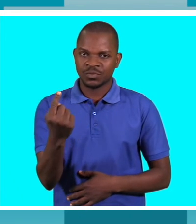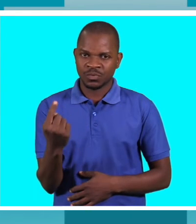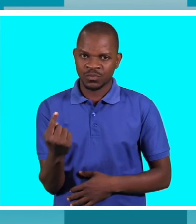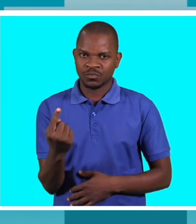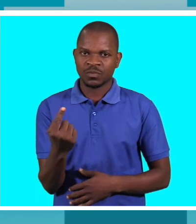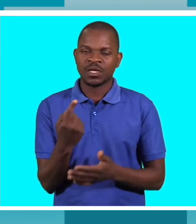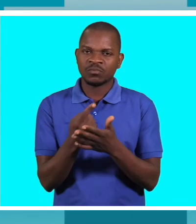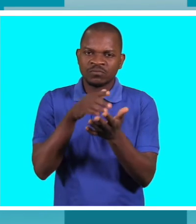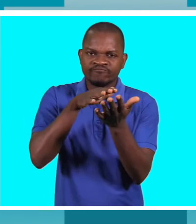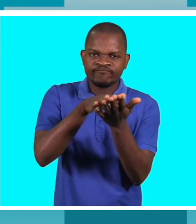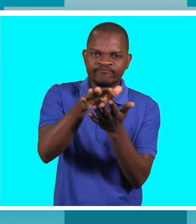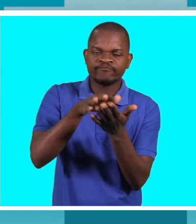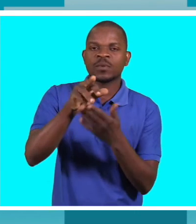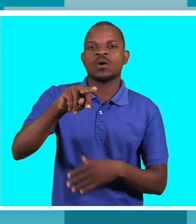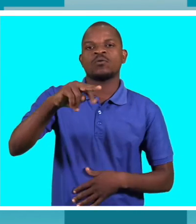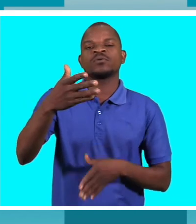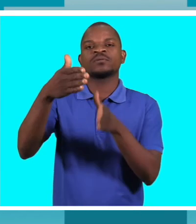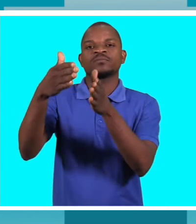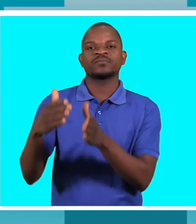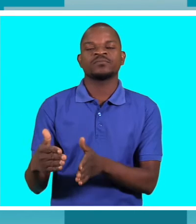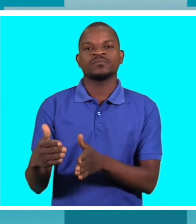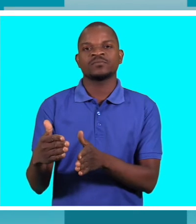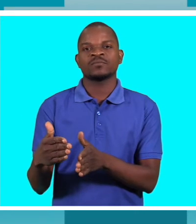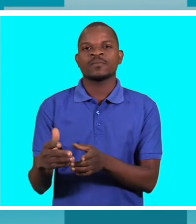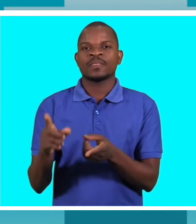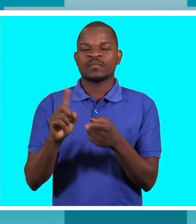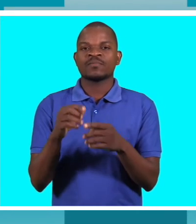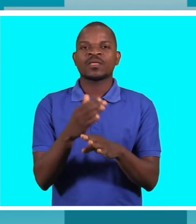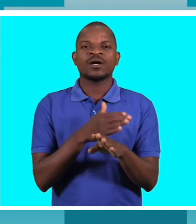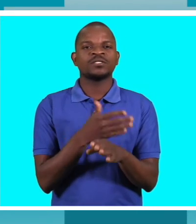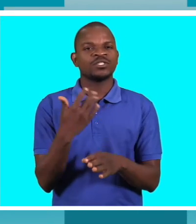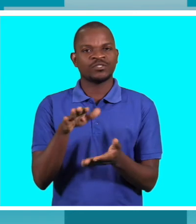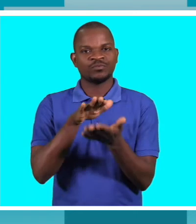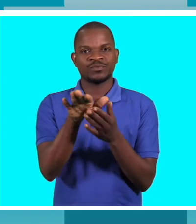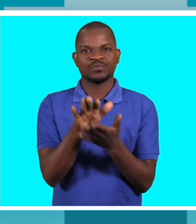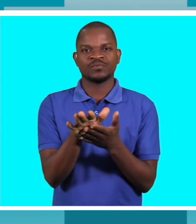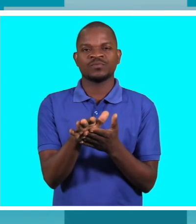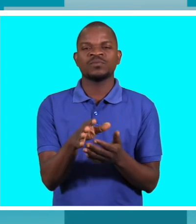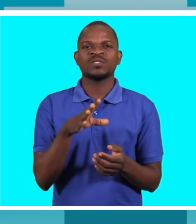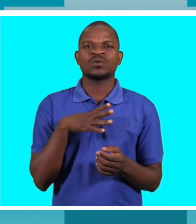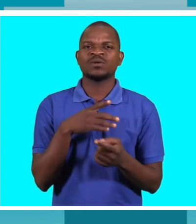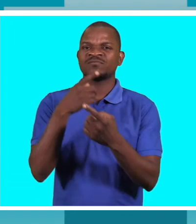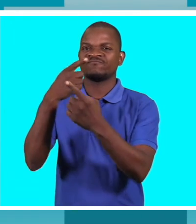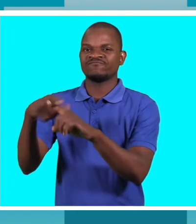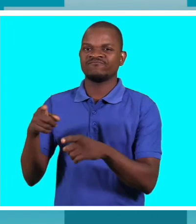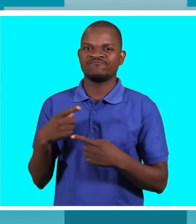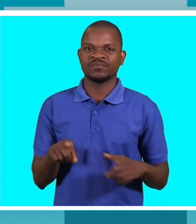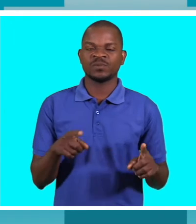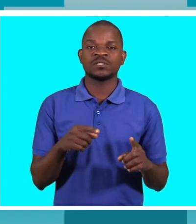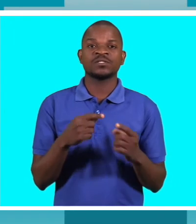seja comunicador então como disse no princípio que há um conjunto de intervenções a nível dos